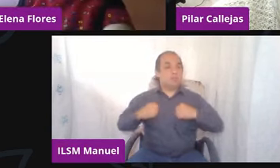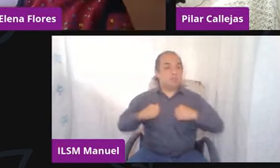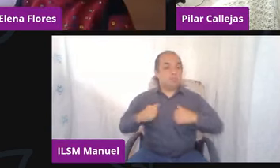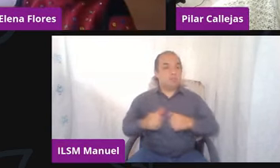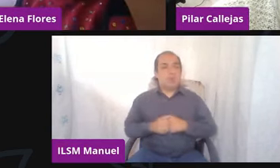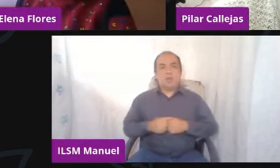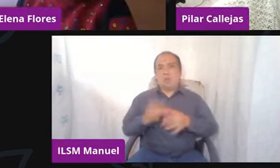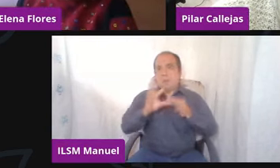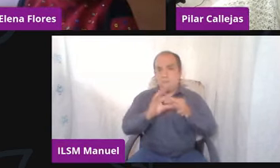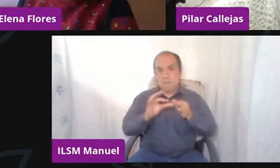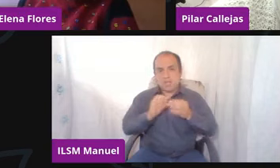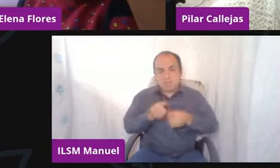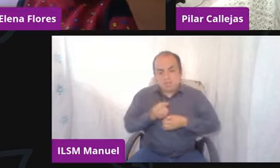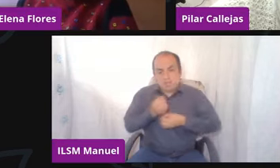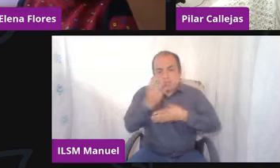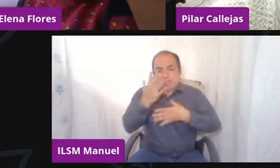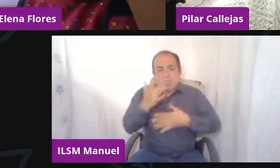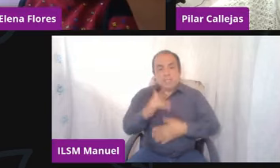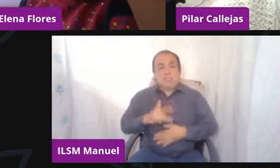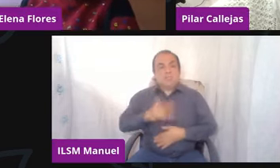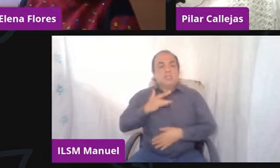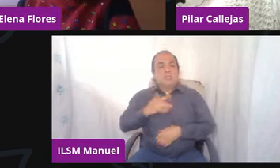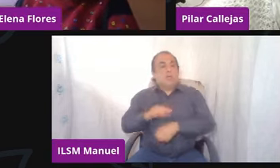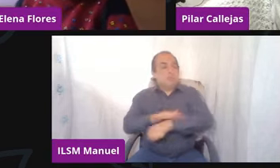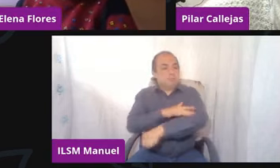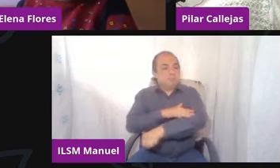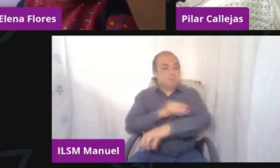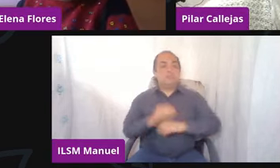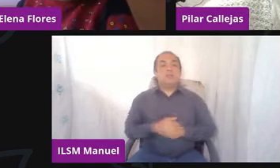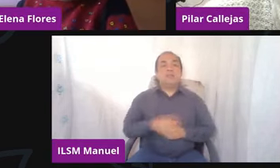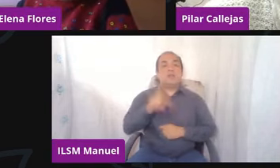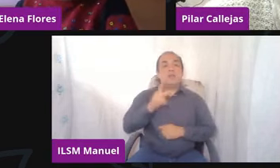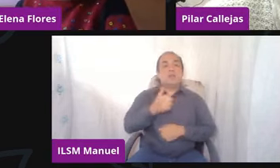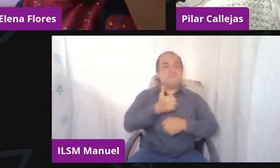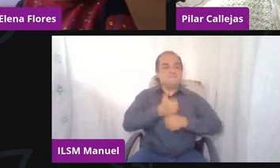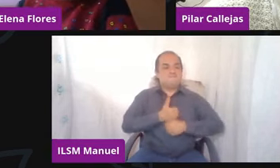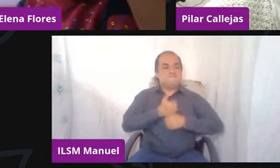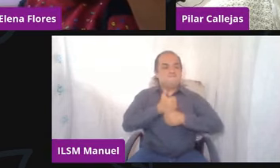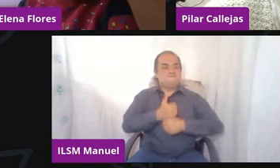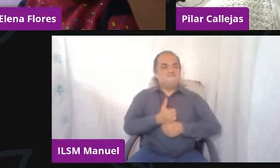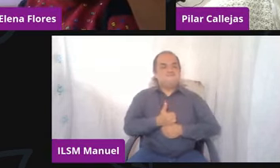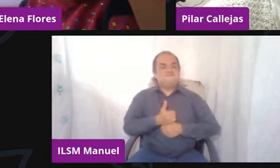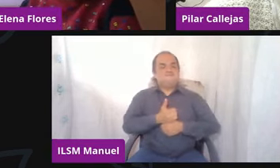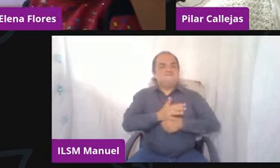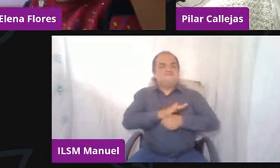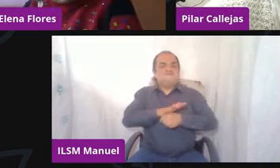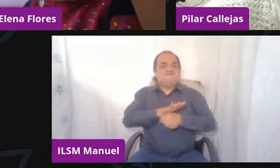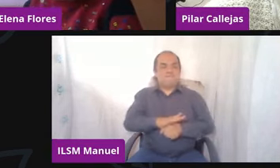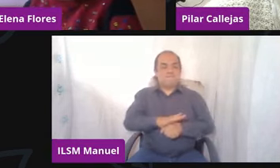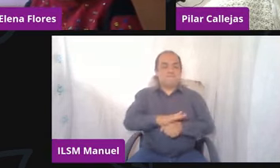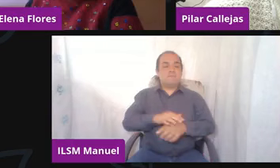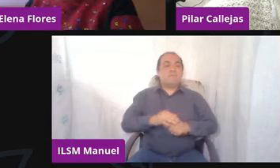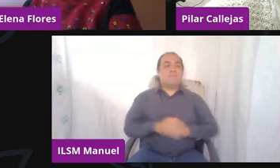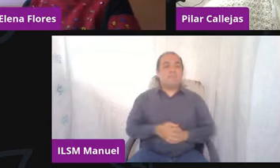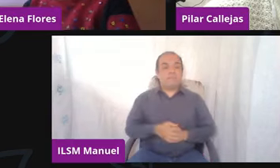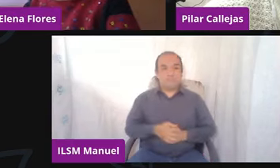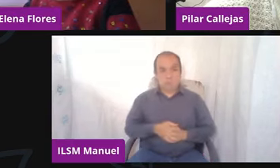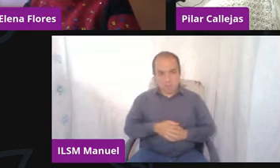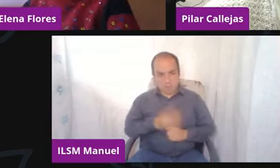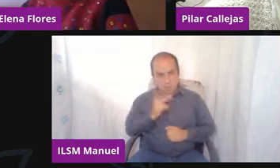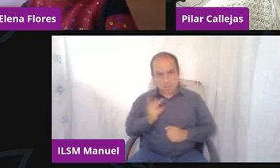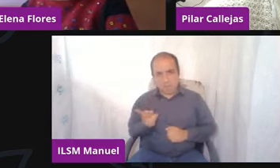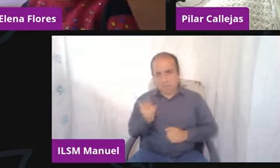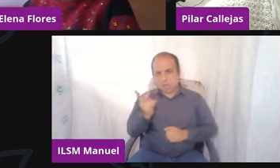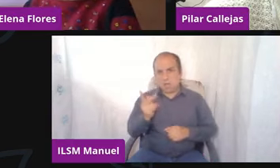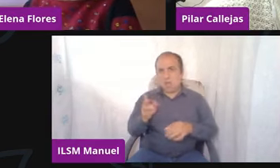su condición emocional pero están sufriendo ya algún tipo de estrés, entonces la pregunta es ¿cómo